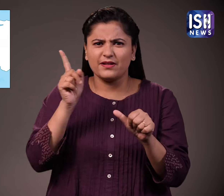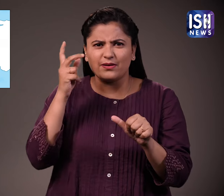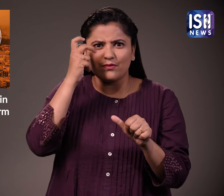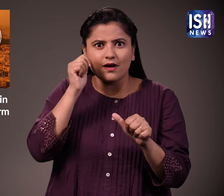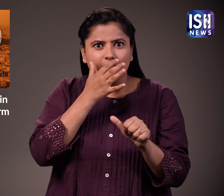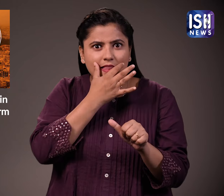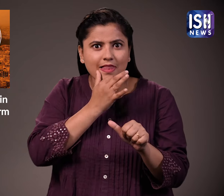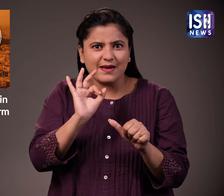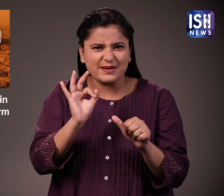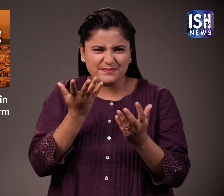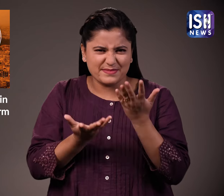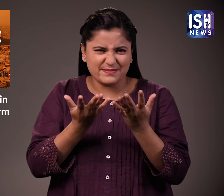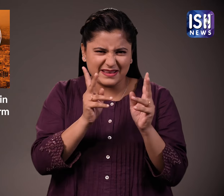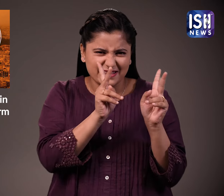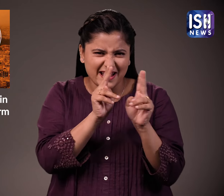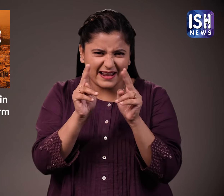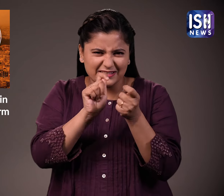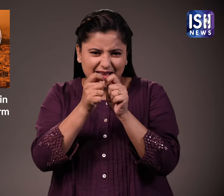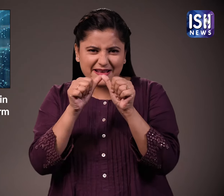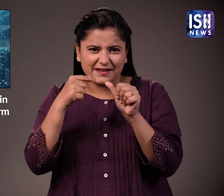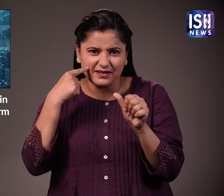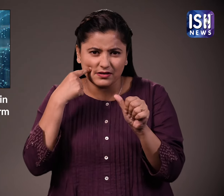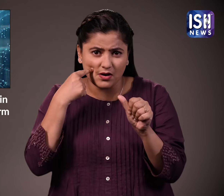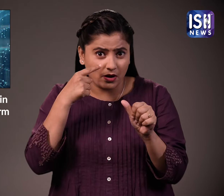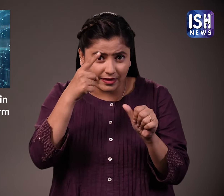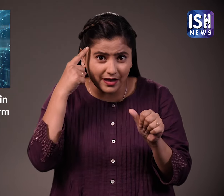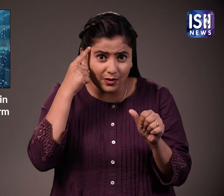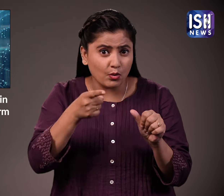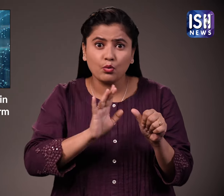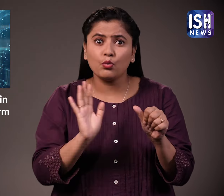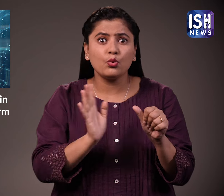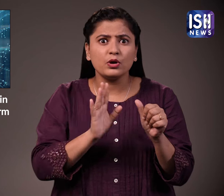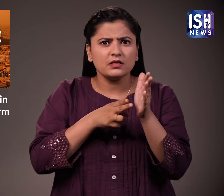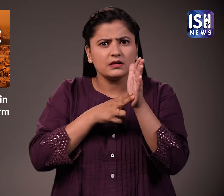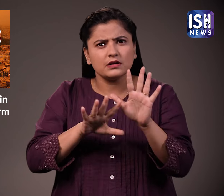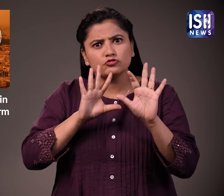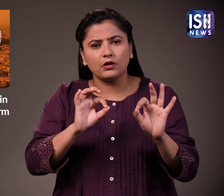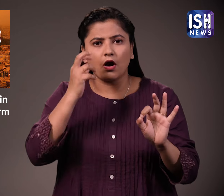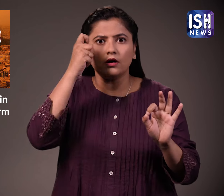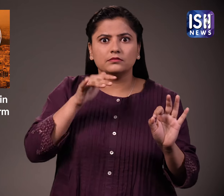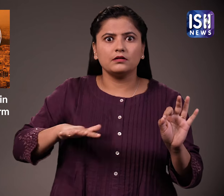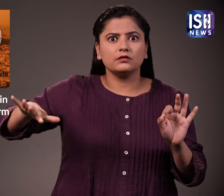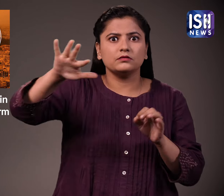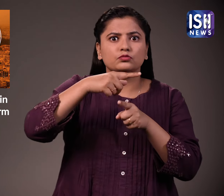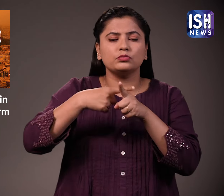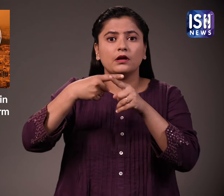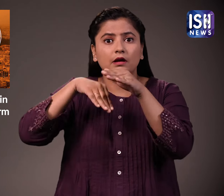आप सोच रहे होंगे कि खुबसुरत नारंगी तस्वीर को AI से समपतित किया गया है लेकिन आपको बता दे कि यह ग्रीस की